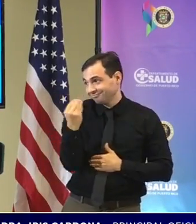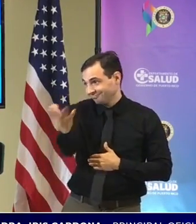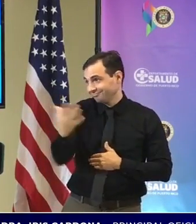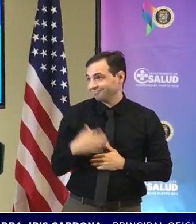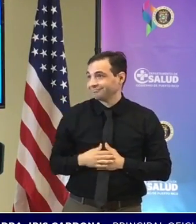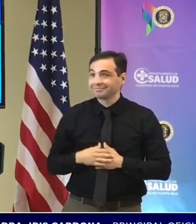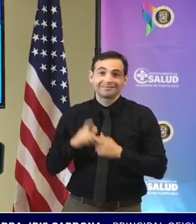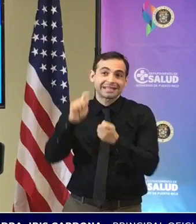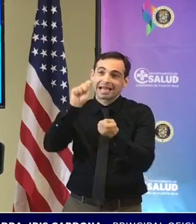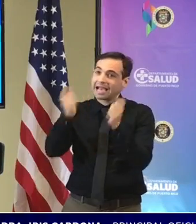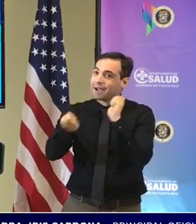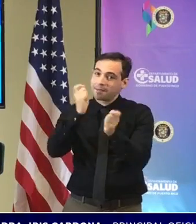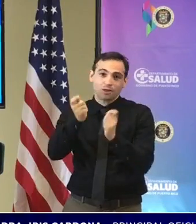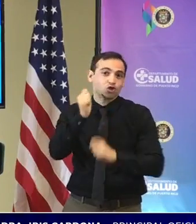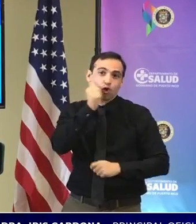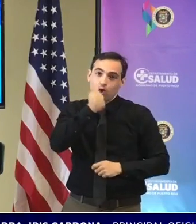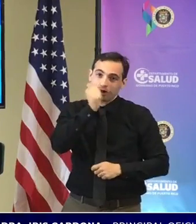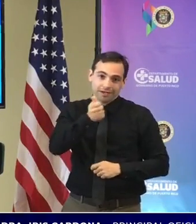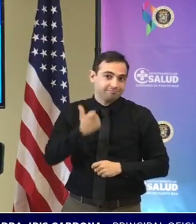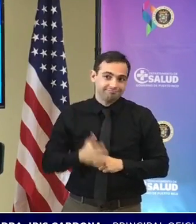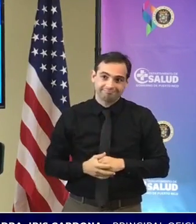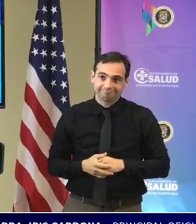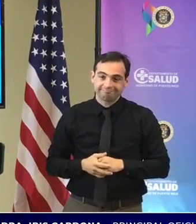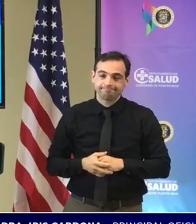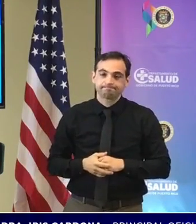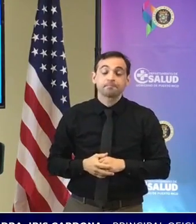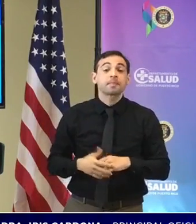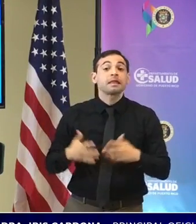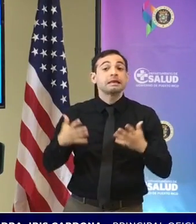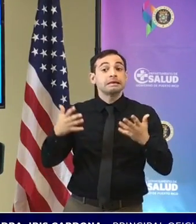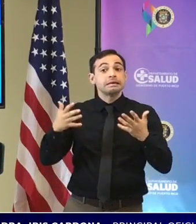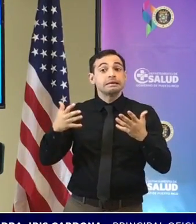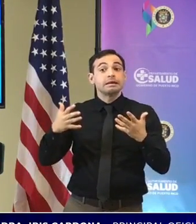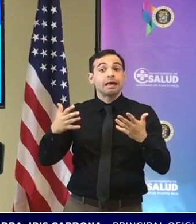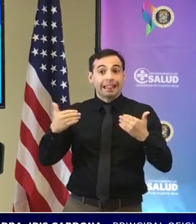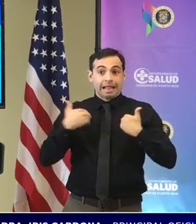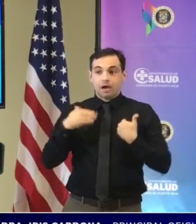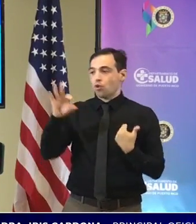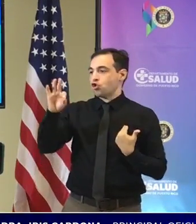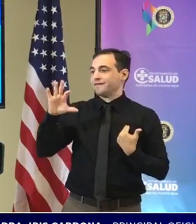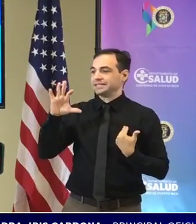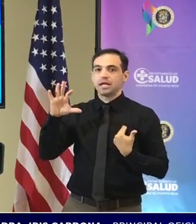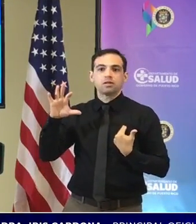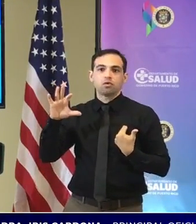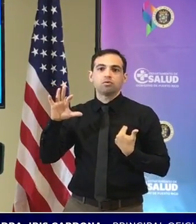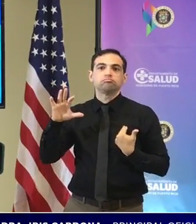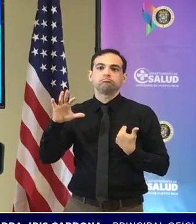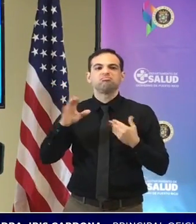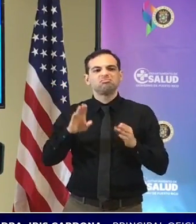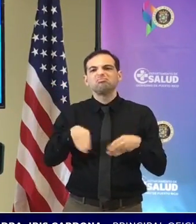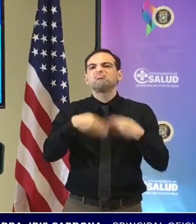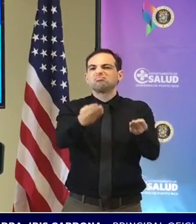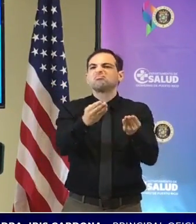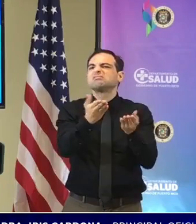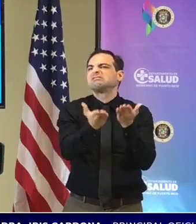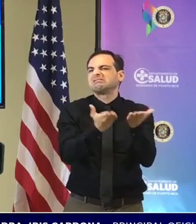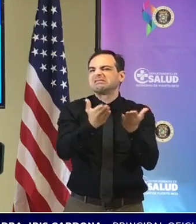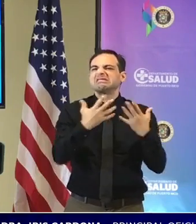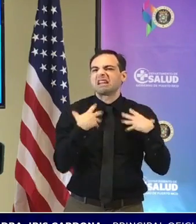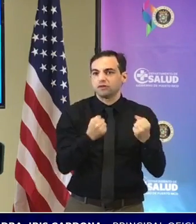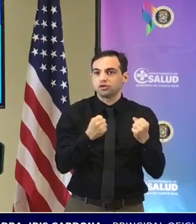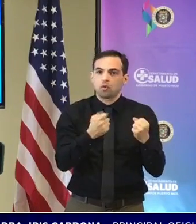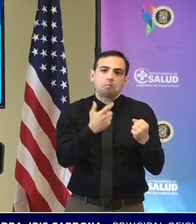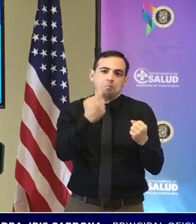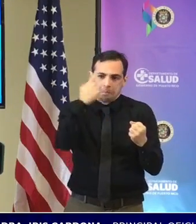les recuerdo que tenemos sobre 900 proveedores de salud o lugares donde las vacunas contra